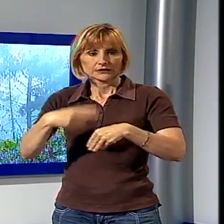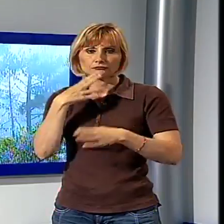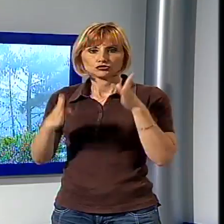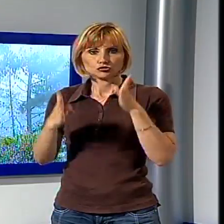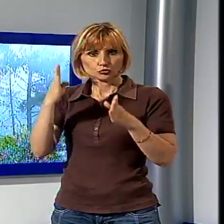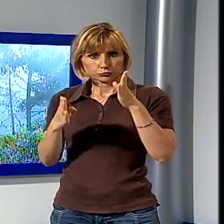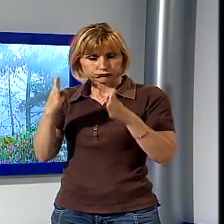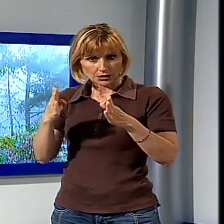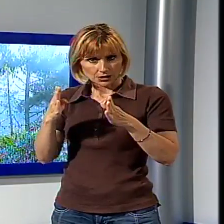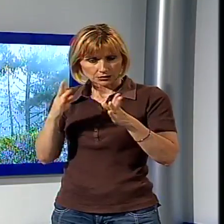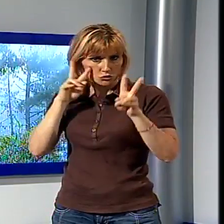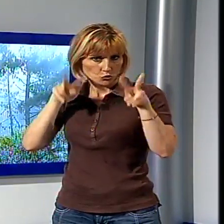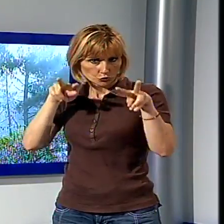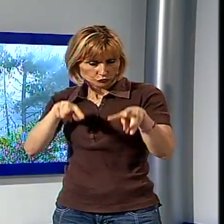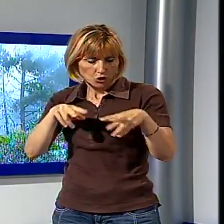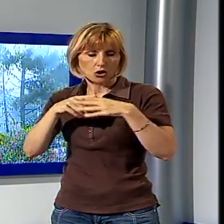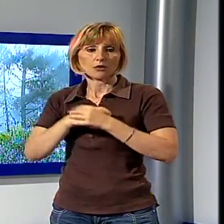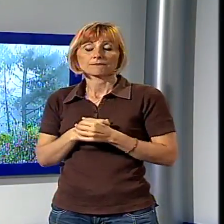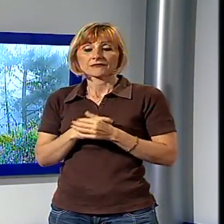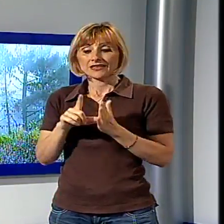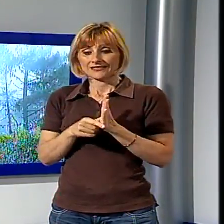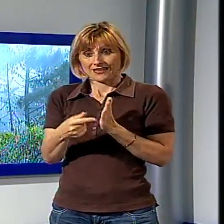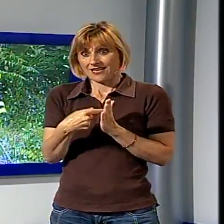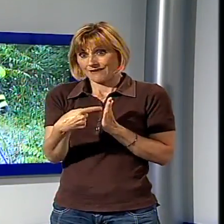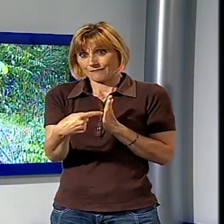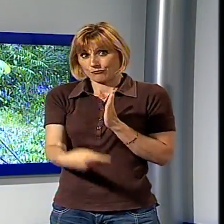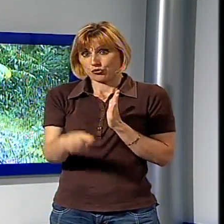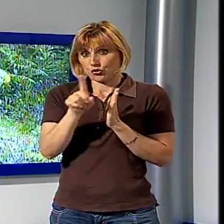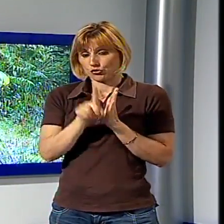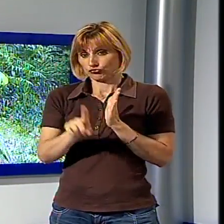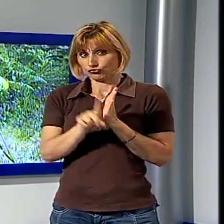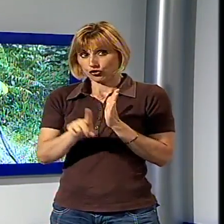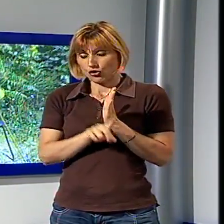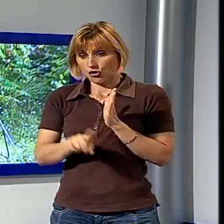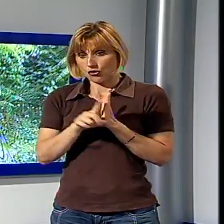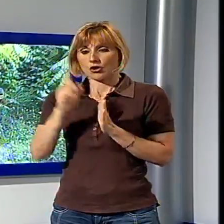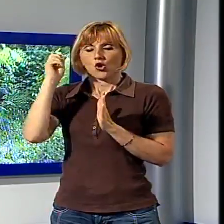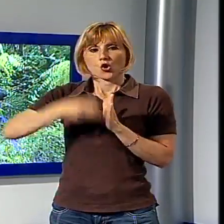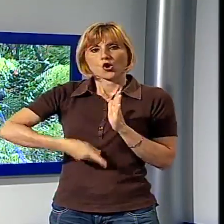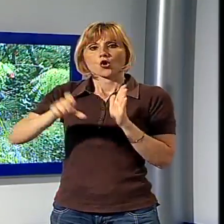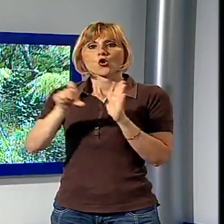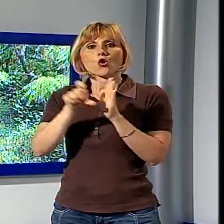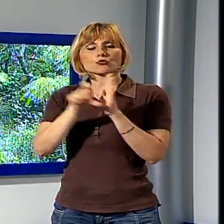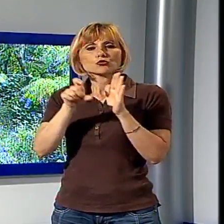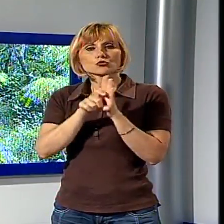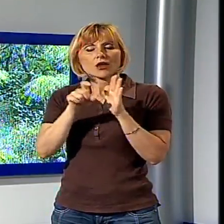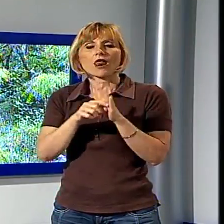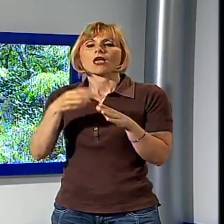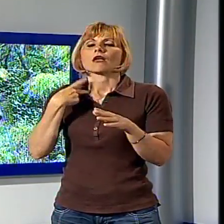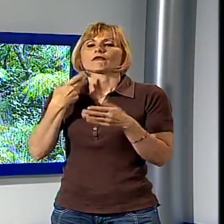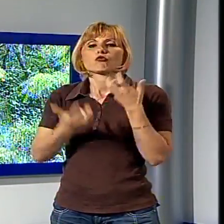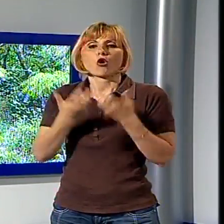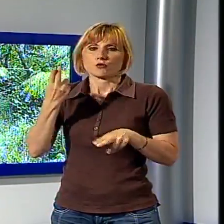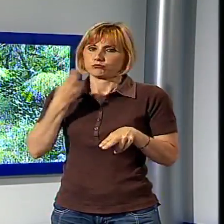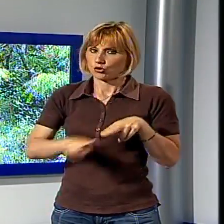Tra pochi giorni entrerà in vigore l'ordinanza comunale che vieta l'accensione di fuochi o di bruciare sfarci di potature durante il